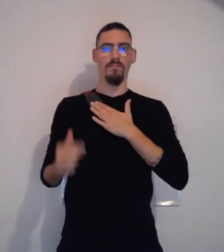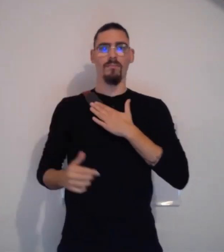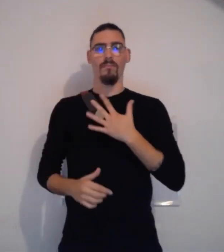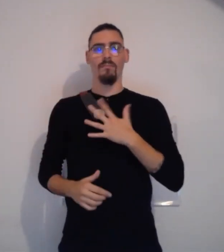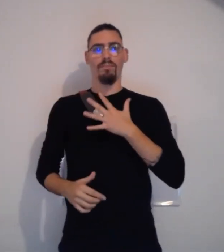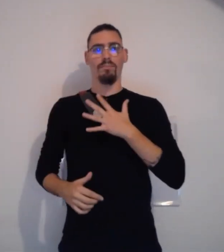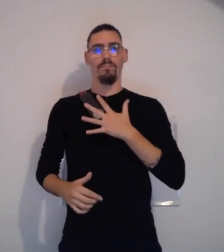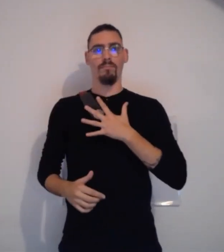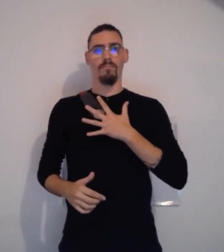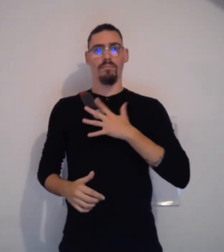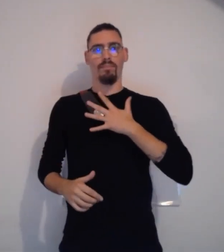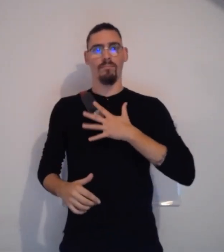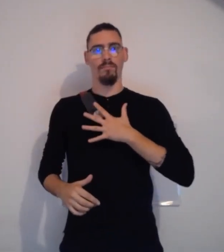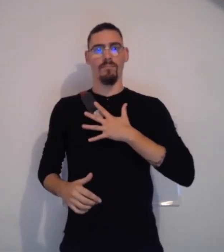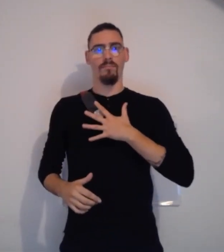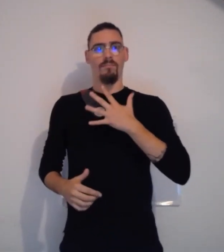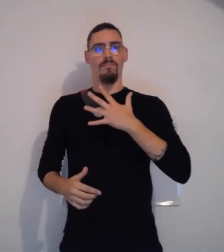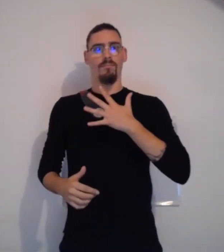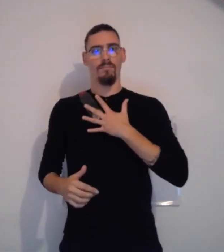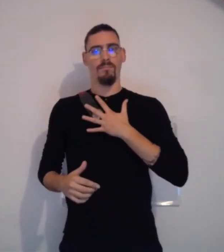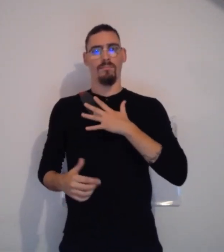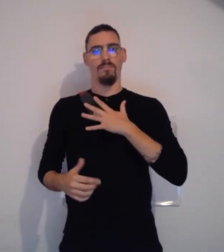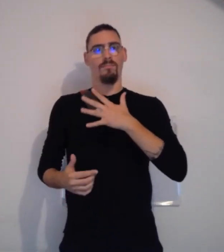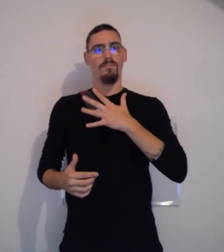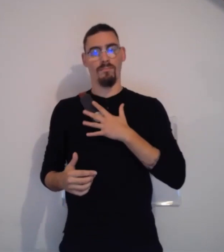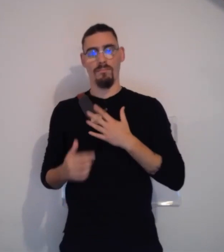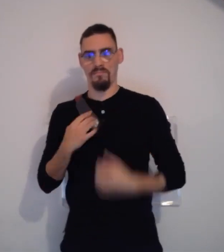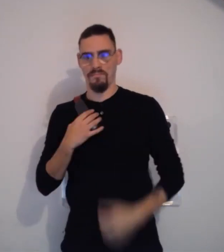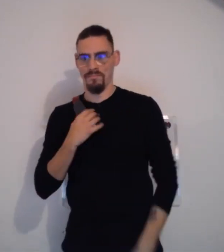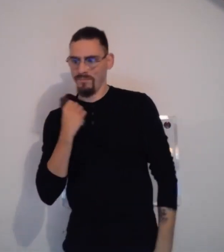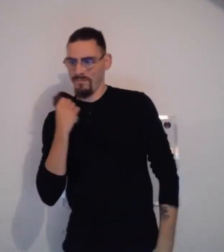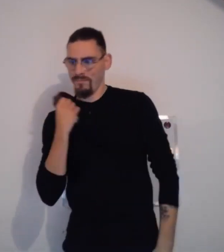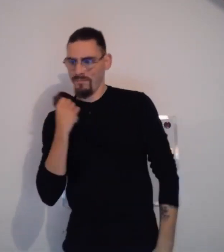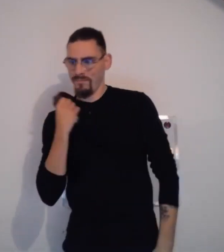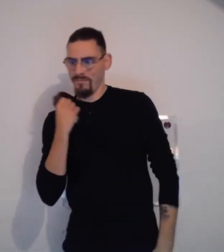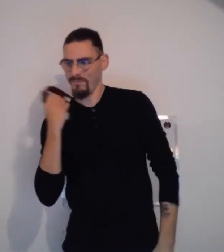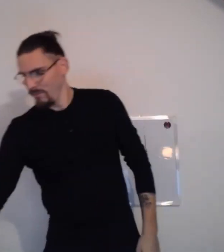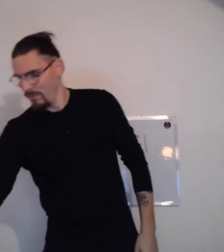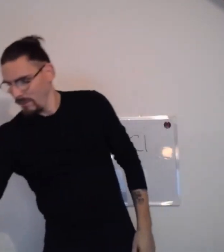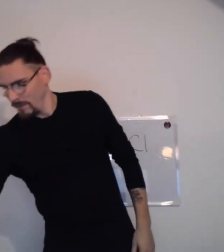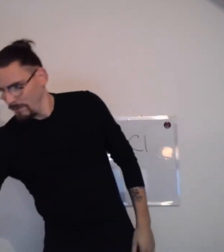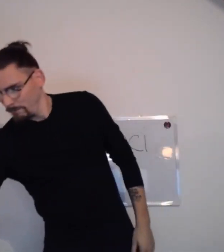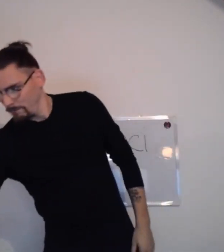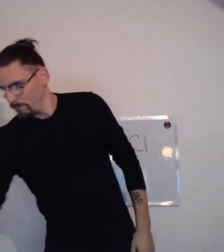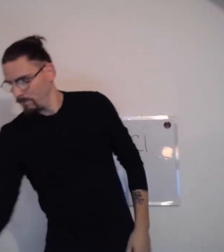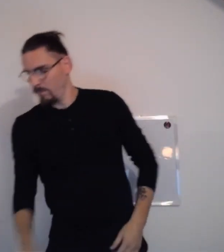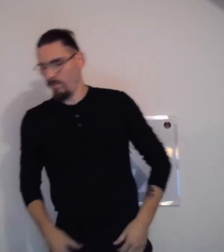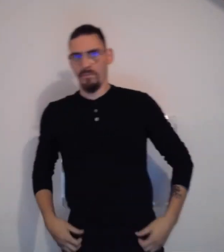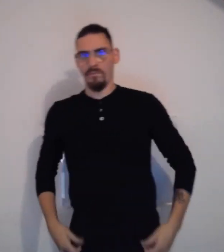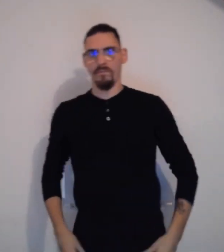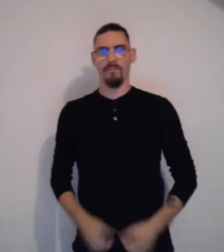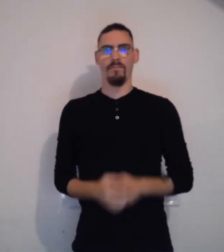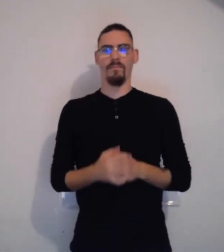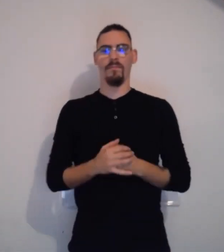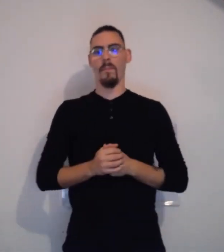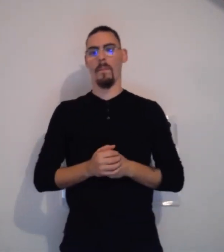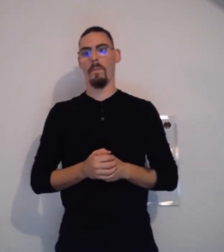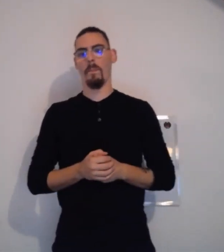les transforme en vibrations. Donc, quand je place cet instrument sur moi, sur mon épaule, je vais ressentir les vibrations en lien avec une